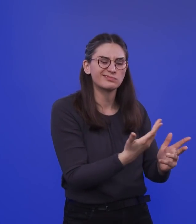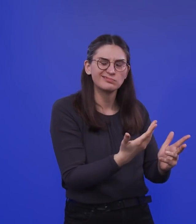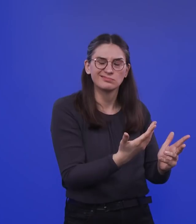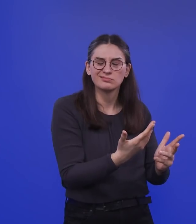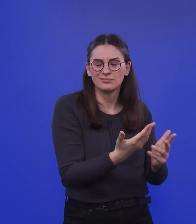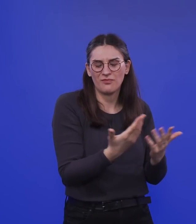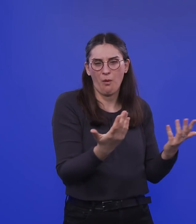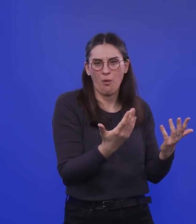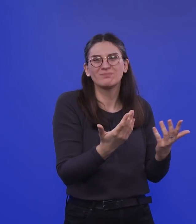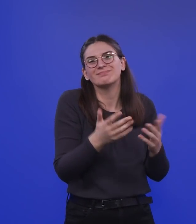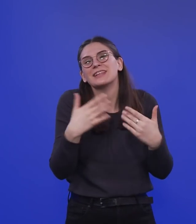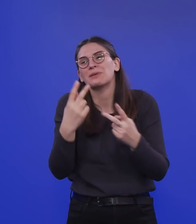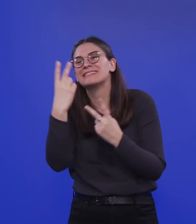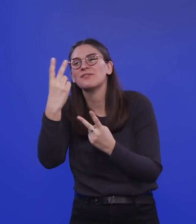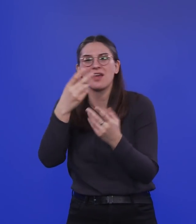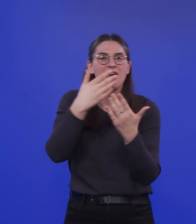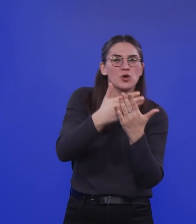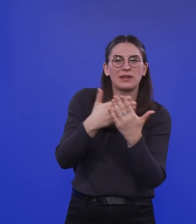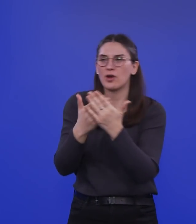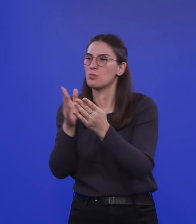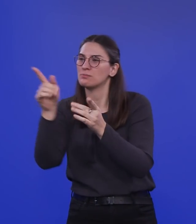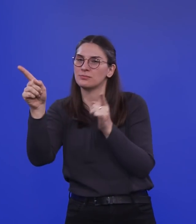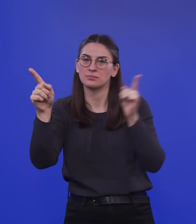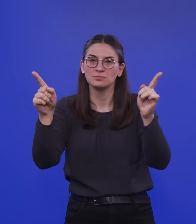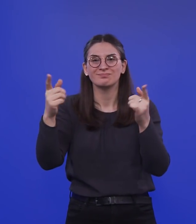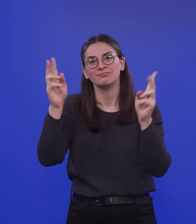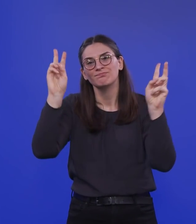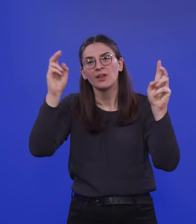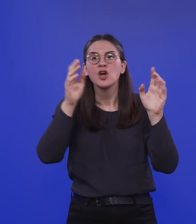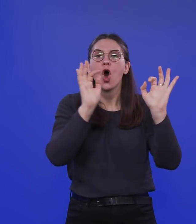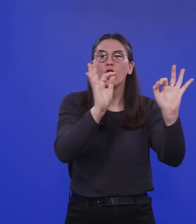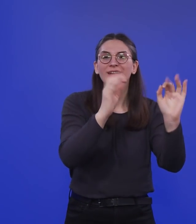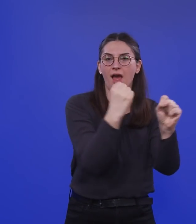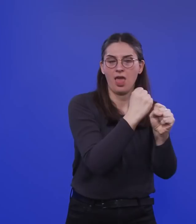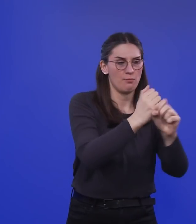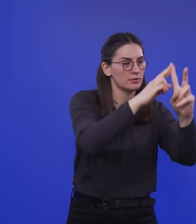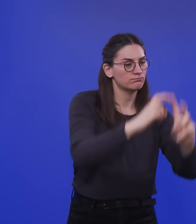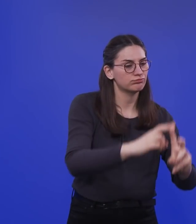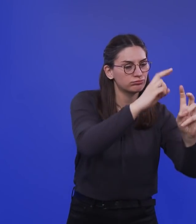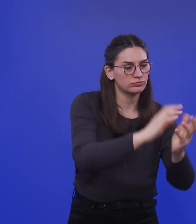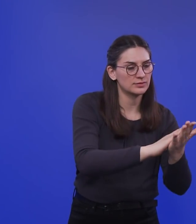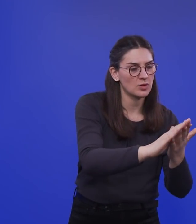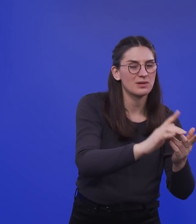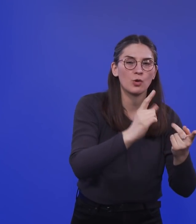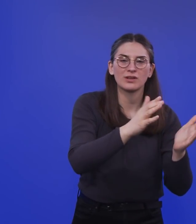zwei Argumentationsebenen. Die eine sind die Originalarbeiten und die andere sind eben so die Übersichtsarbeiten, die dann diese